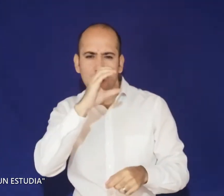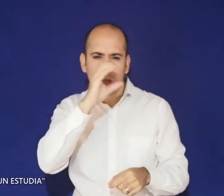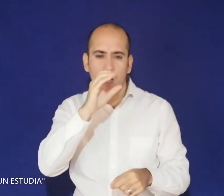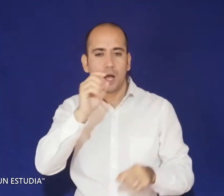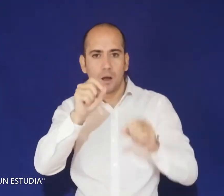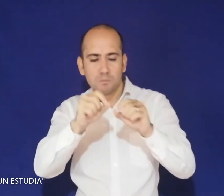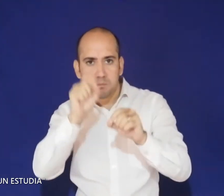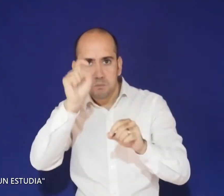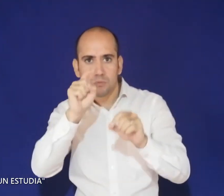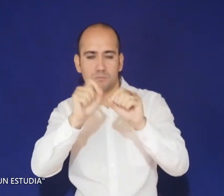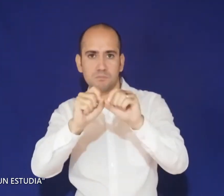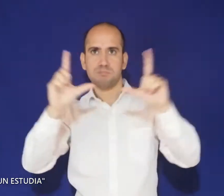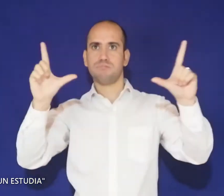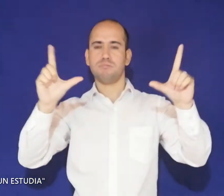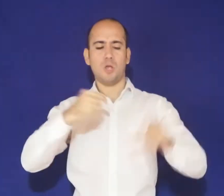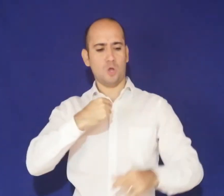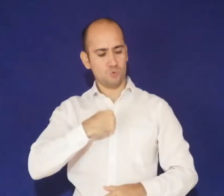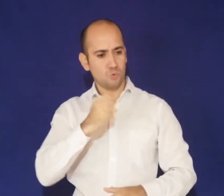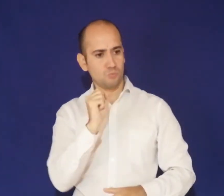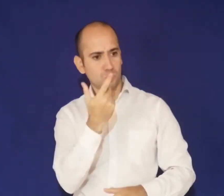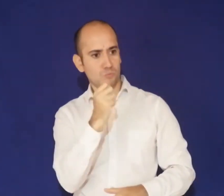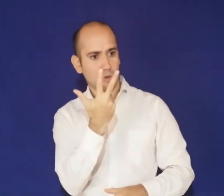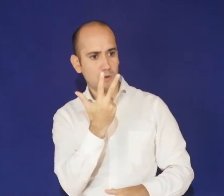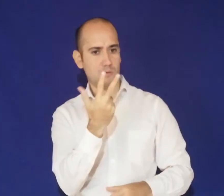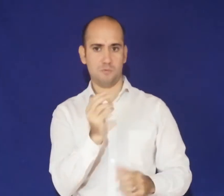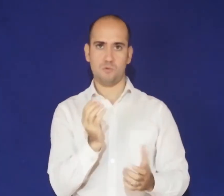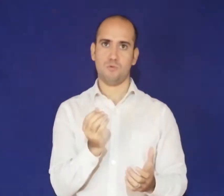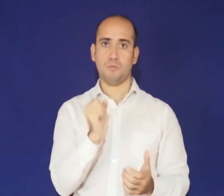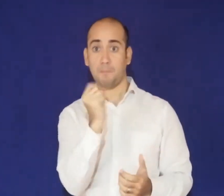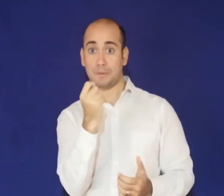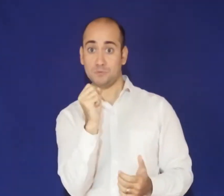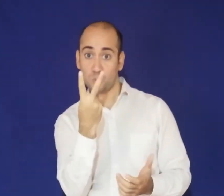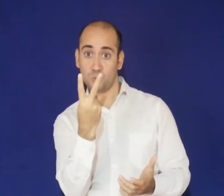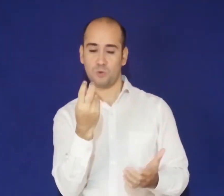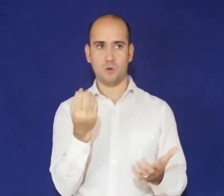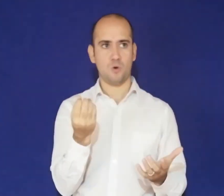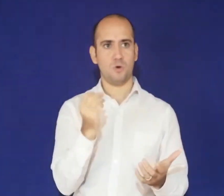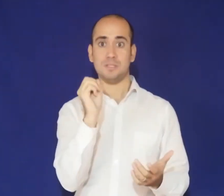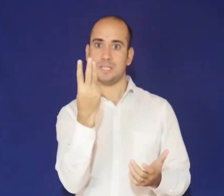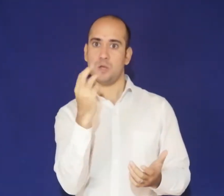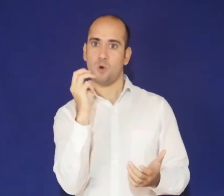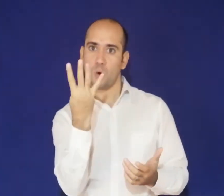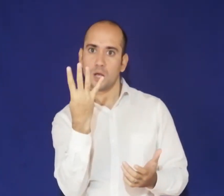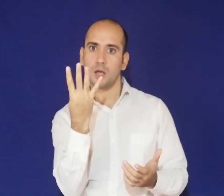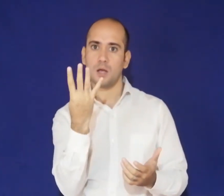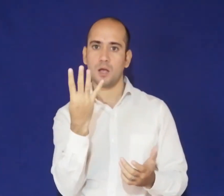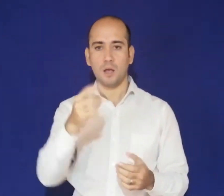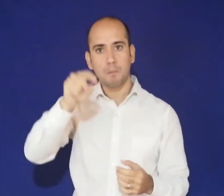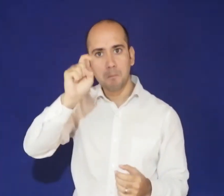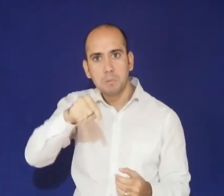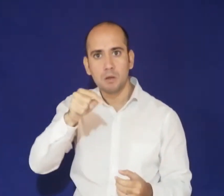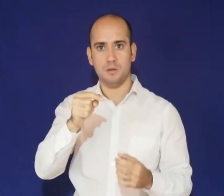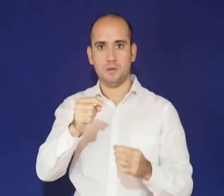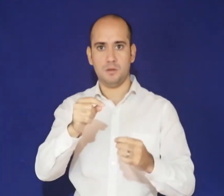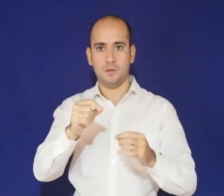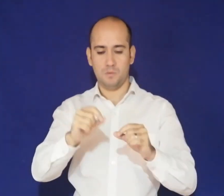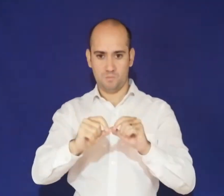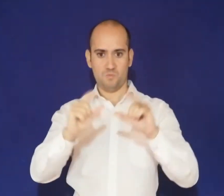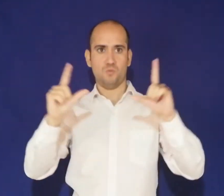set y octavo, primero, segundo, o tercer y cuarto. Pincha, encontrará una semana el